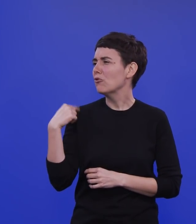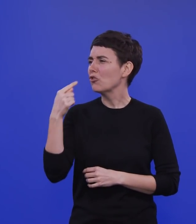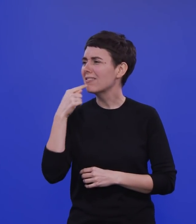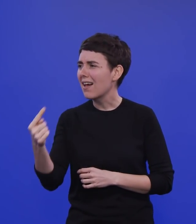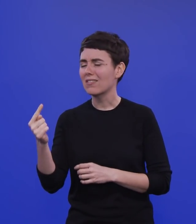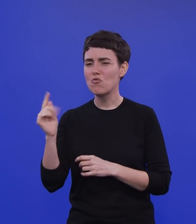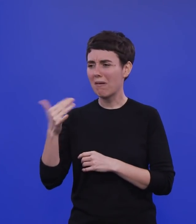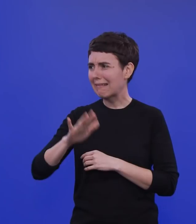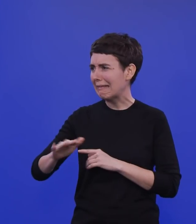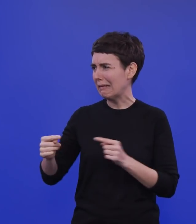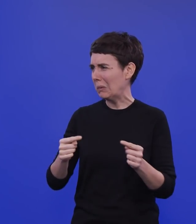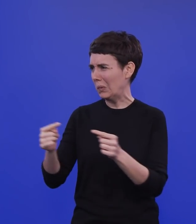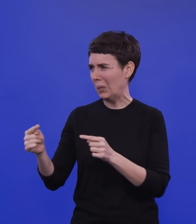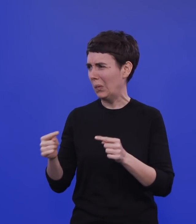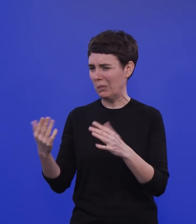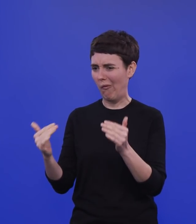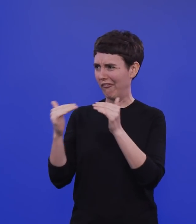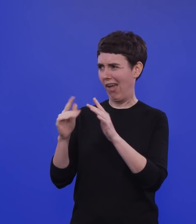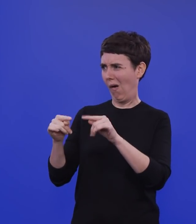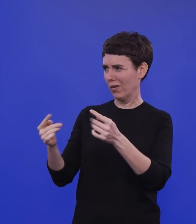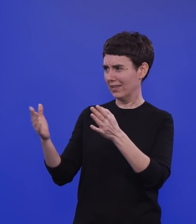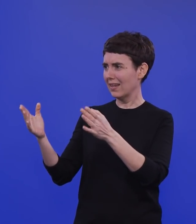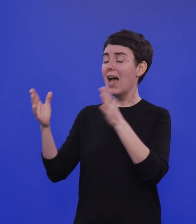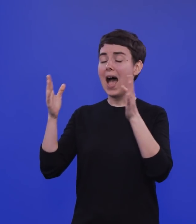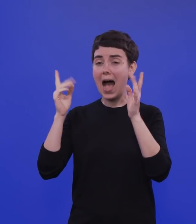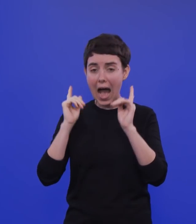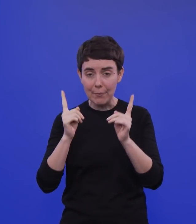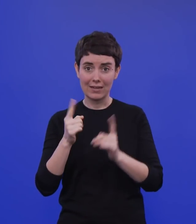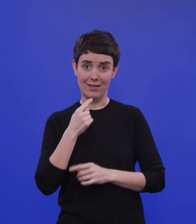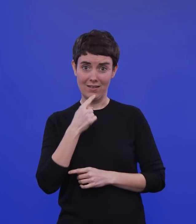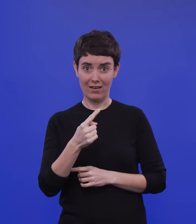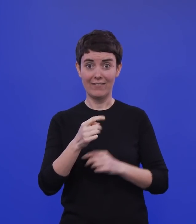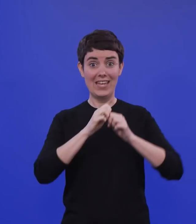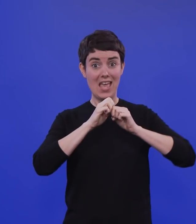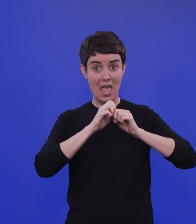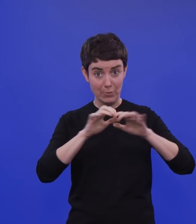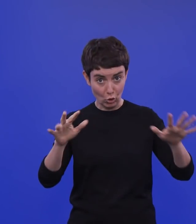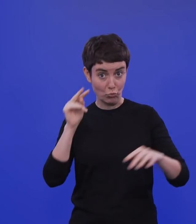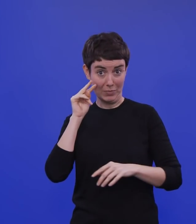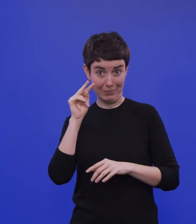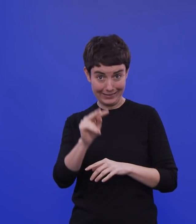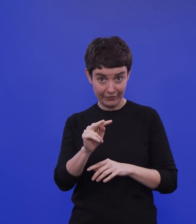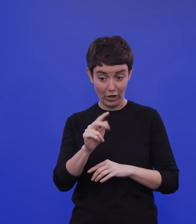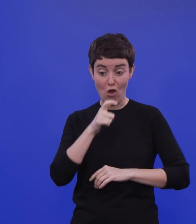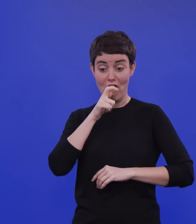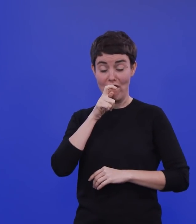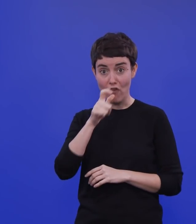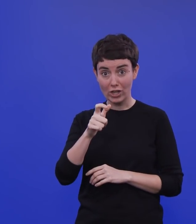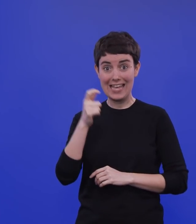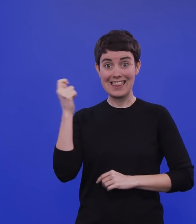Laufe der Diskussion über Kinder. Um das nochmal festzuhalten, kann epidemiologisch ein sinnvoller Begriff sein, aber eben nur dann, wenn die